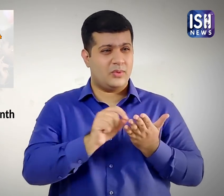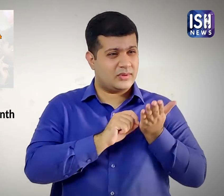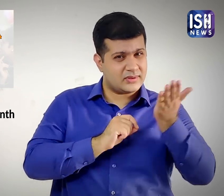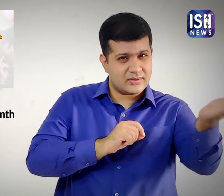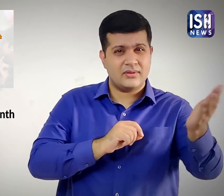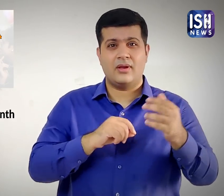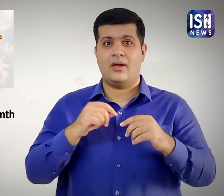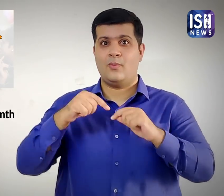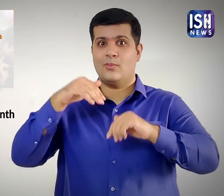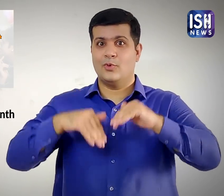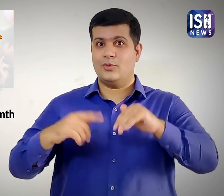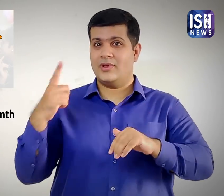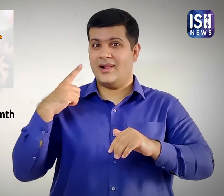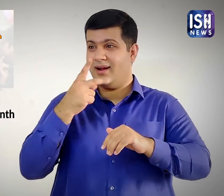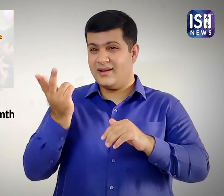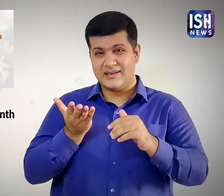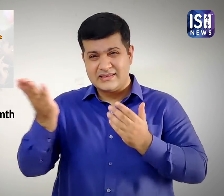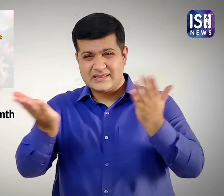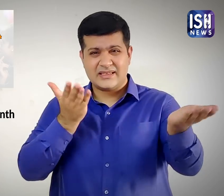अधालतों में और राजनेतिक नेताओं के पास